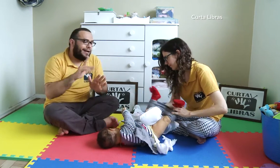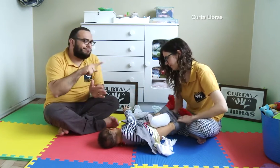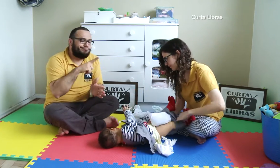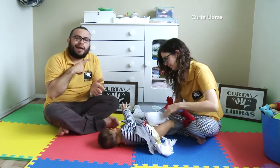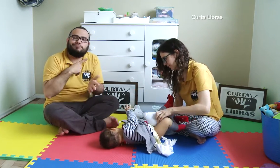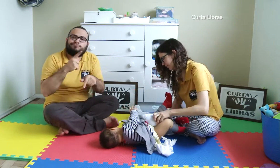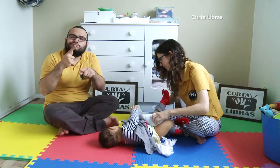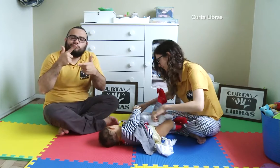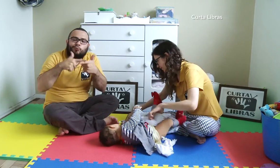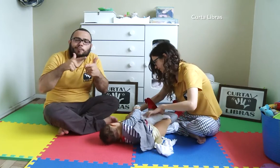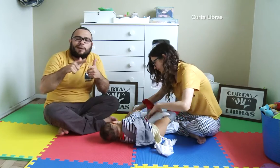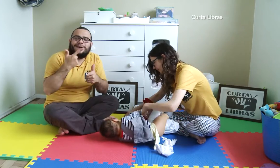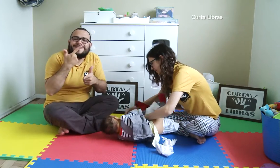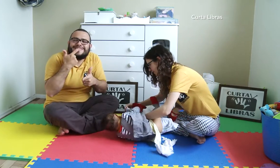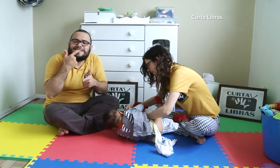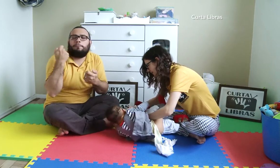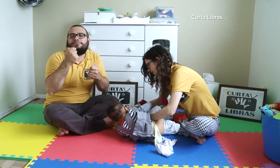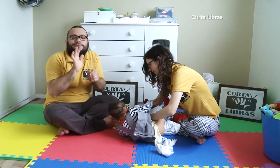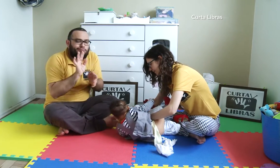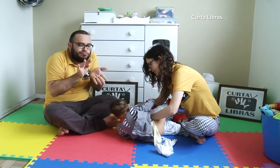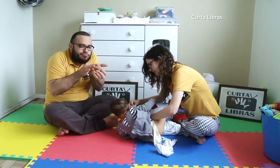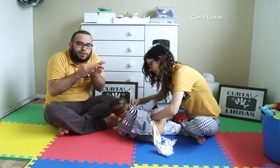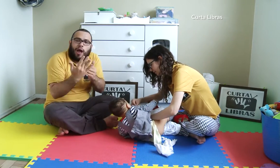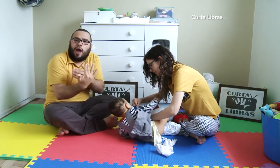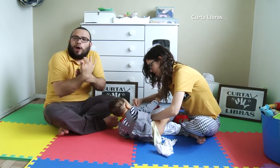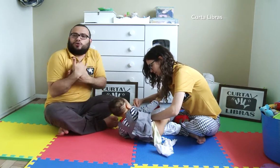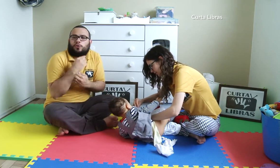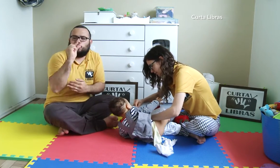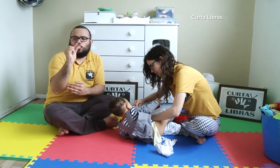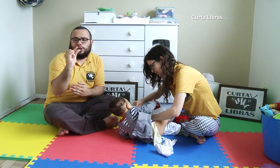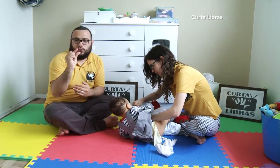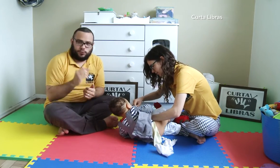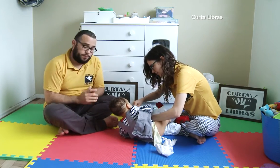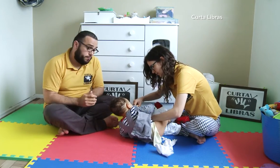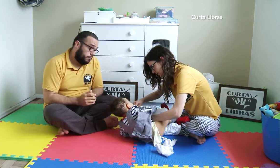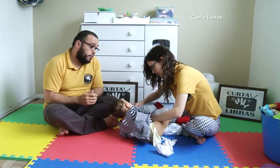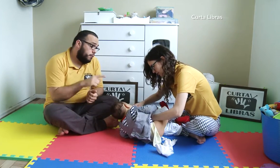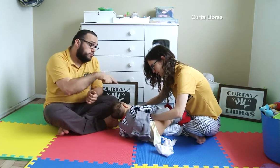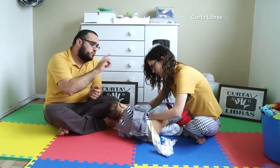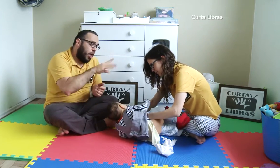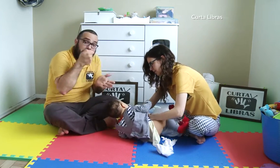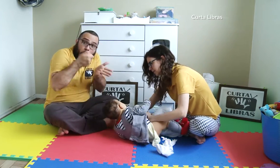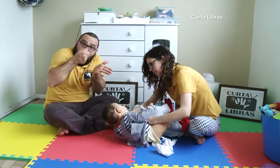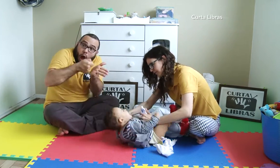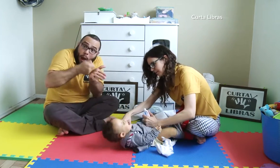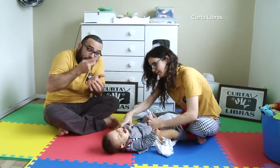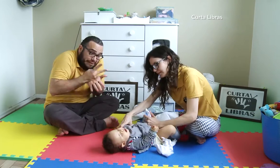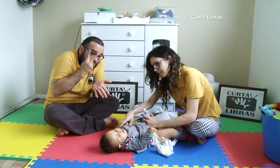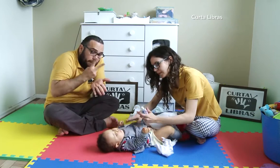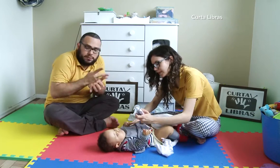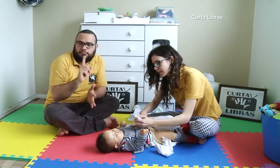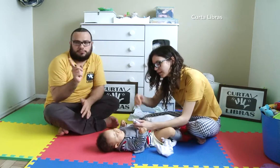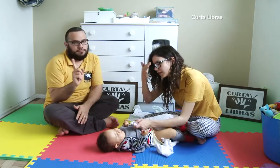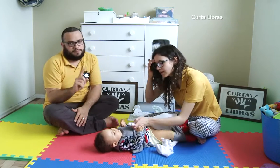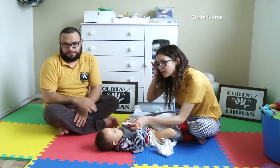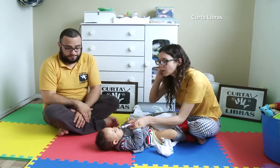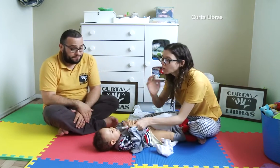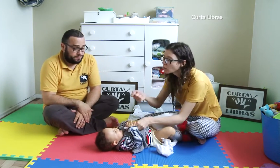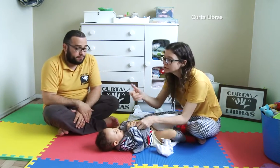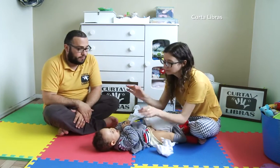Somente se a pele do bebê estiver vermelha, assada, aí pode usar a pomada, mas não é obrigado a usar em todas as trocas de